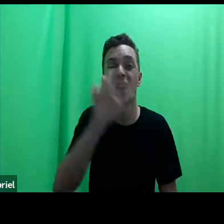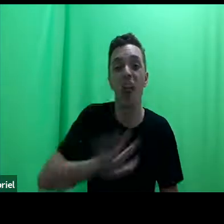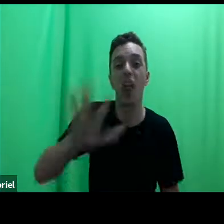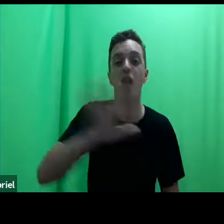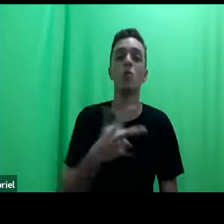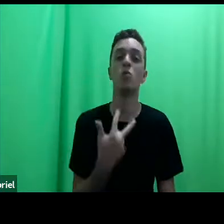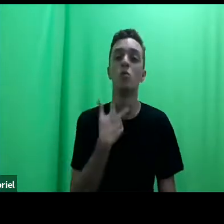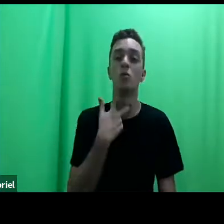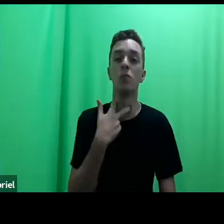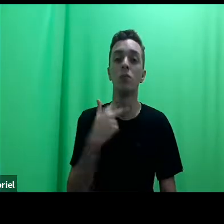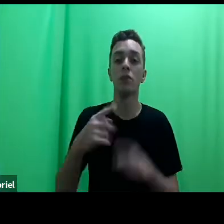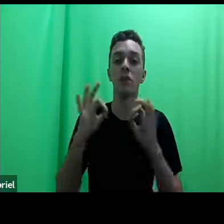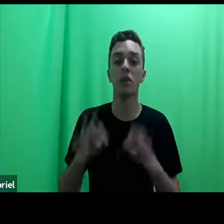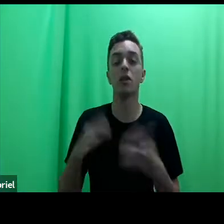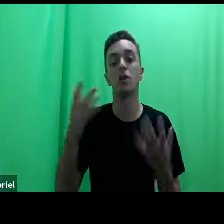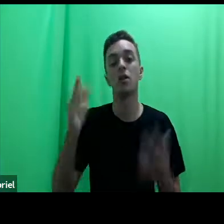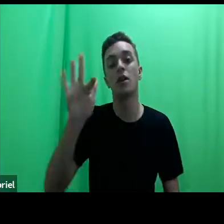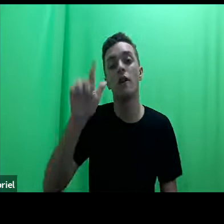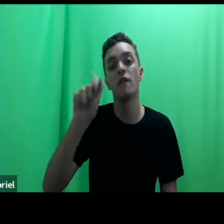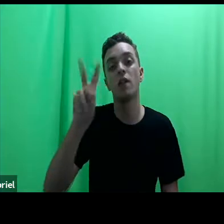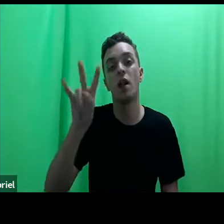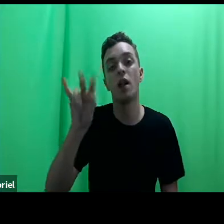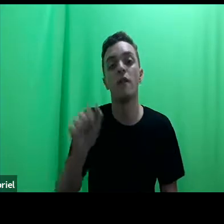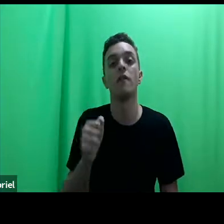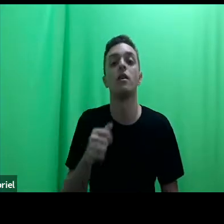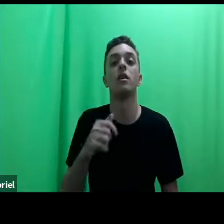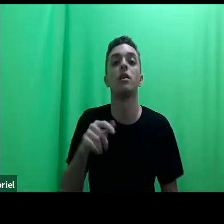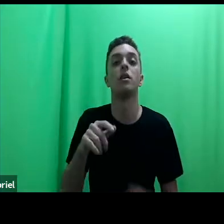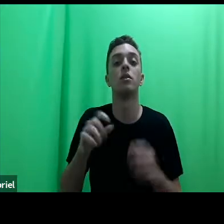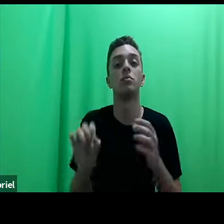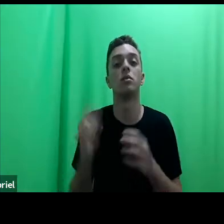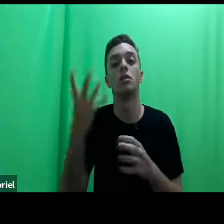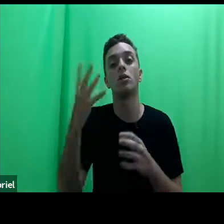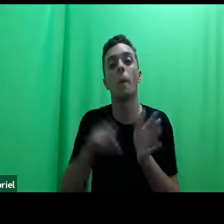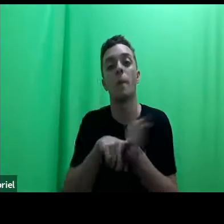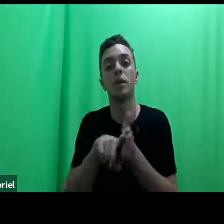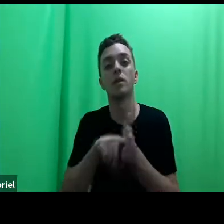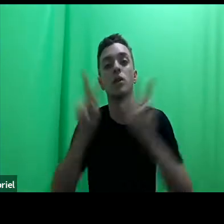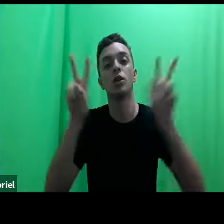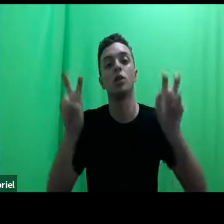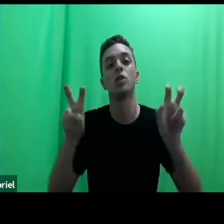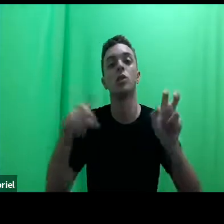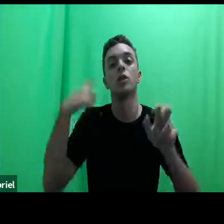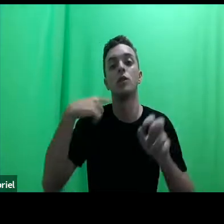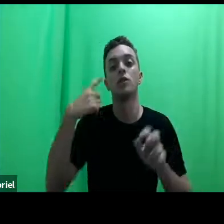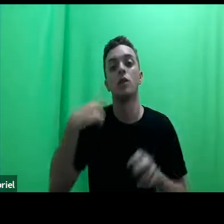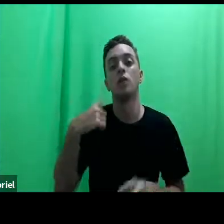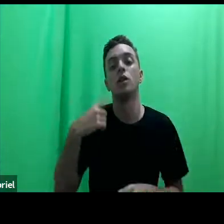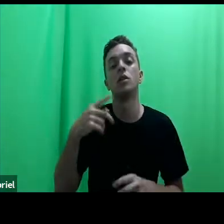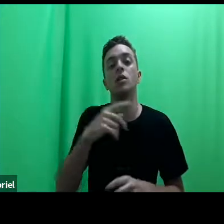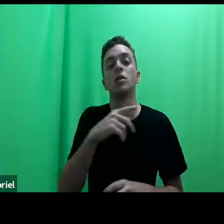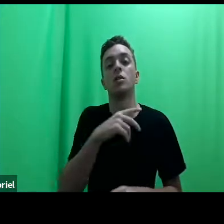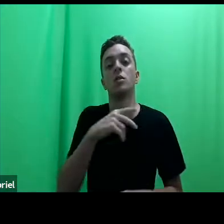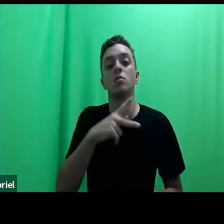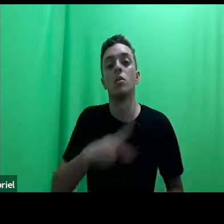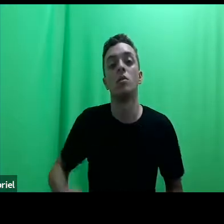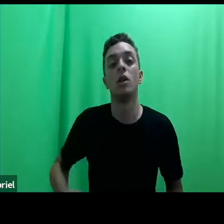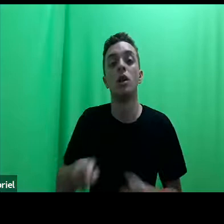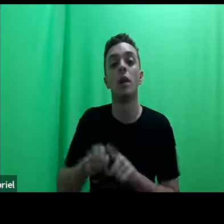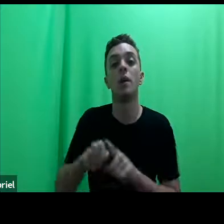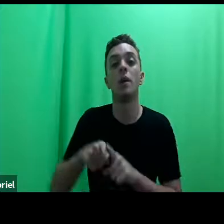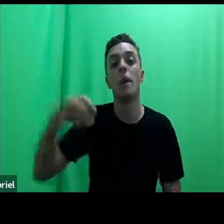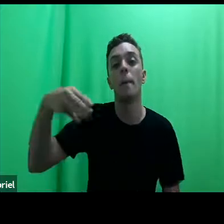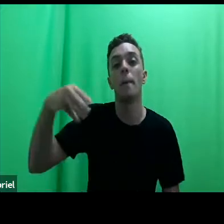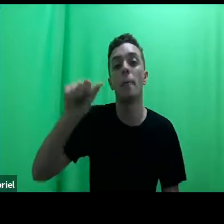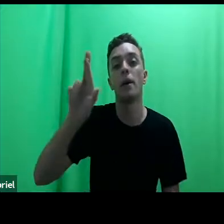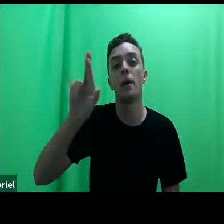Flávia Carlet tem realizado pesquisas sobre a advocacia popular, assim como Mariana Manso, na Argentina, e que